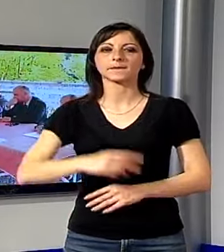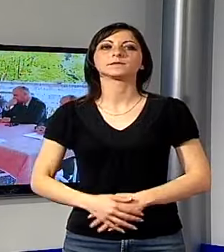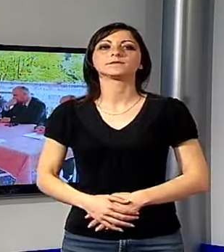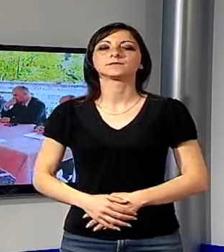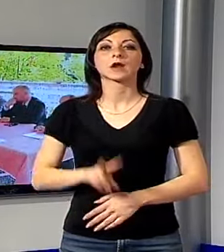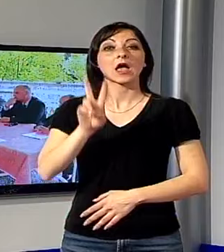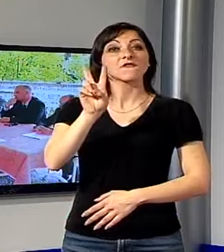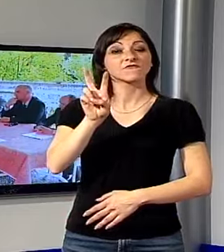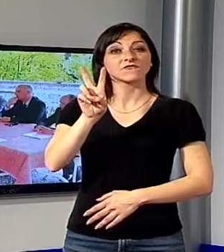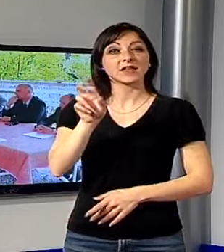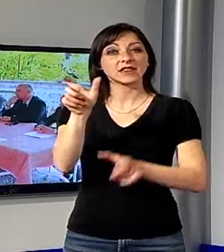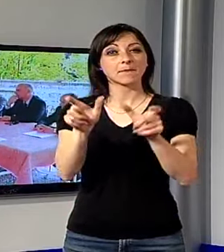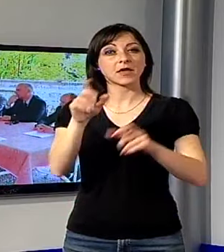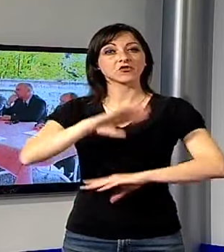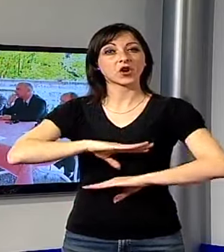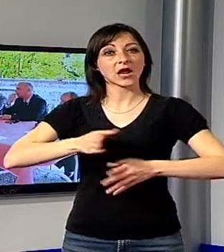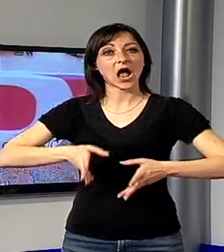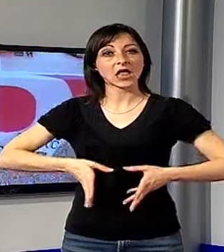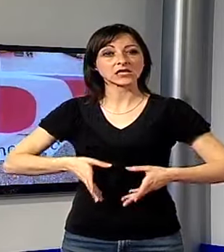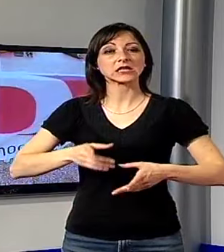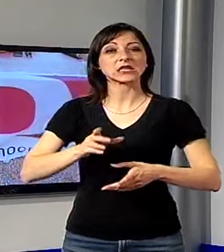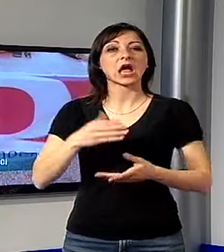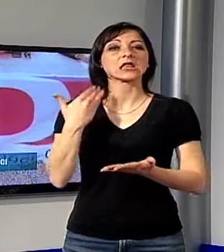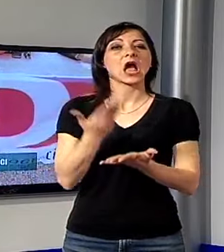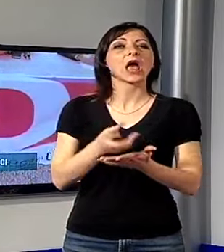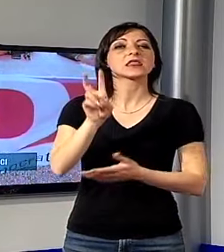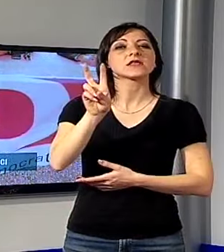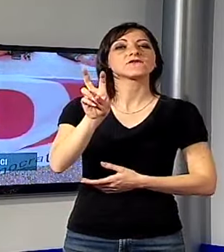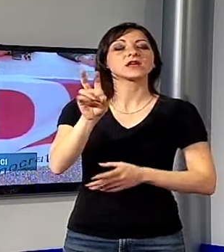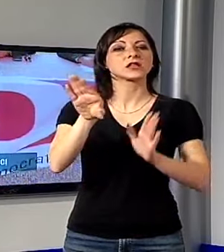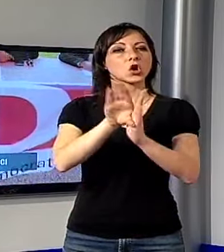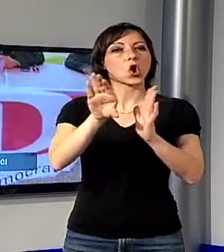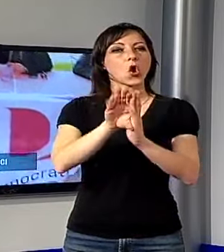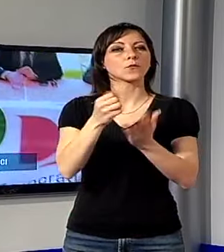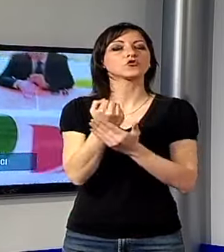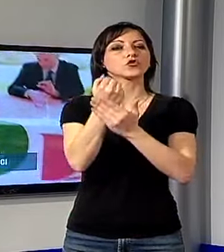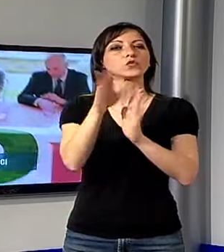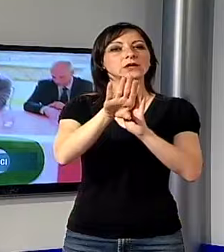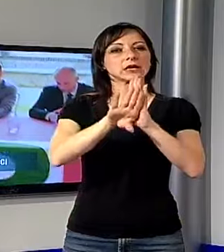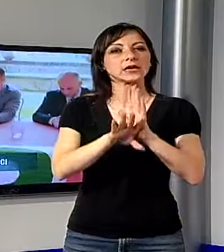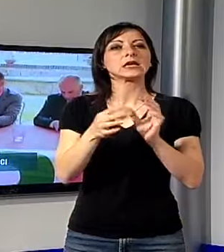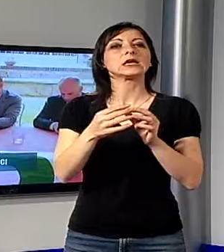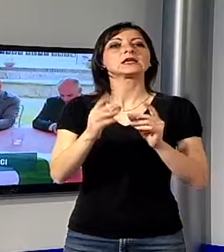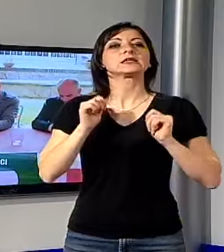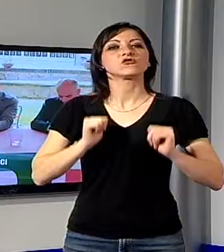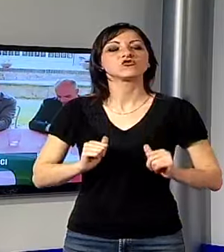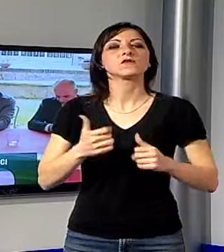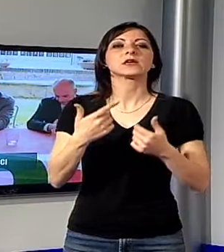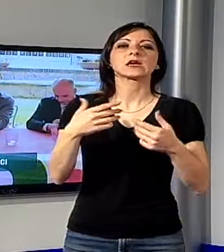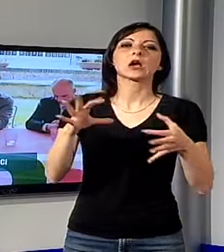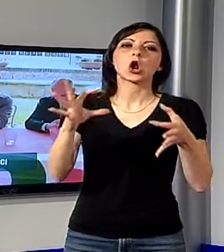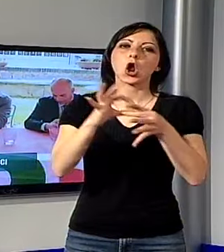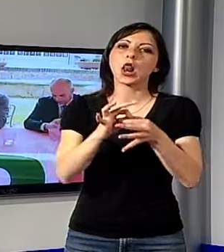20 candidati per 20 comuni, molti sostenuti da liste civiche ma comunque legati a doppio filo con il partito.